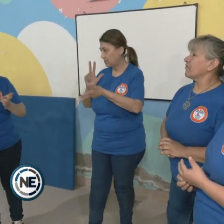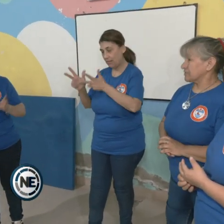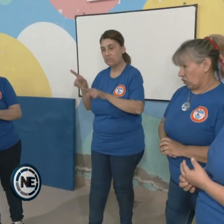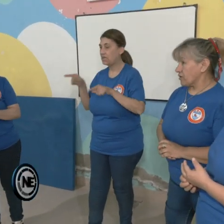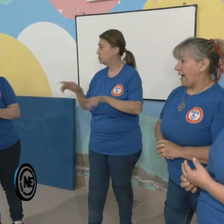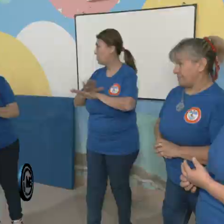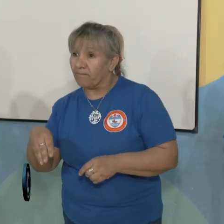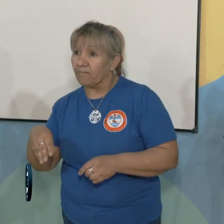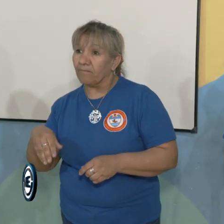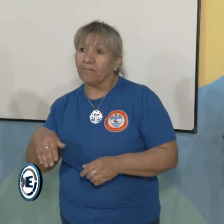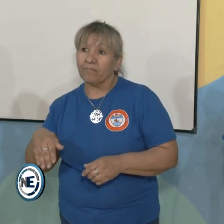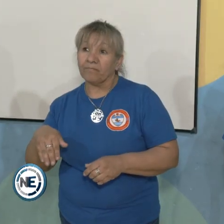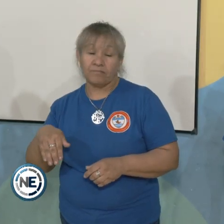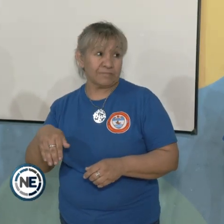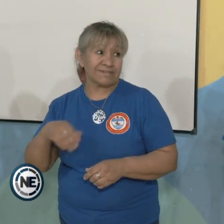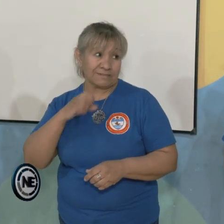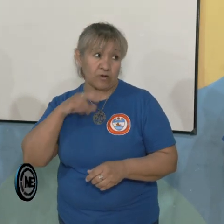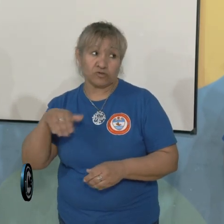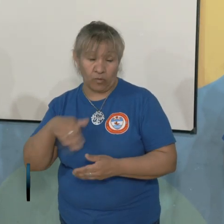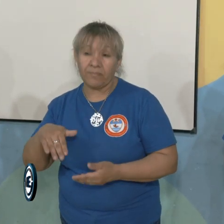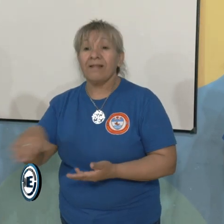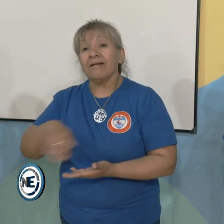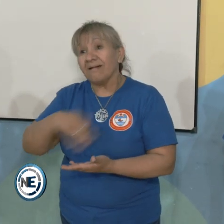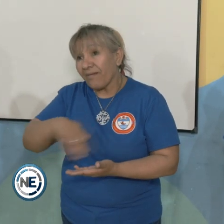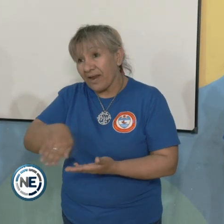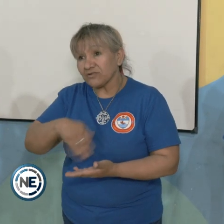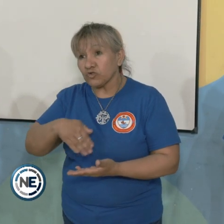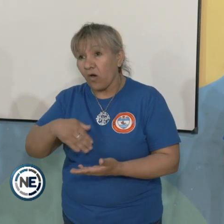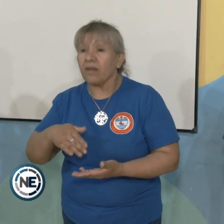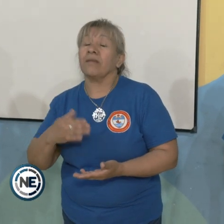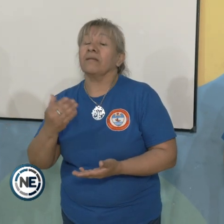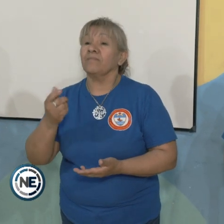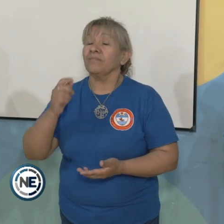En el Salón Zum del Valle Tradición, en la calle